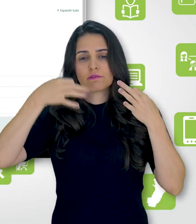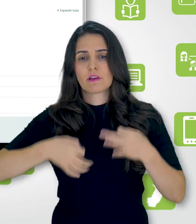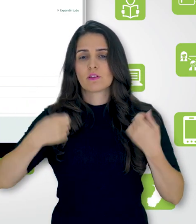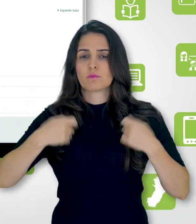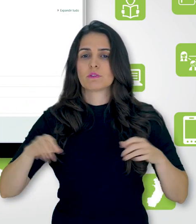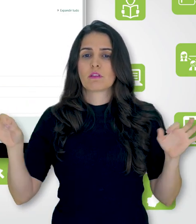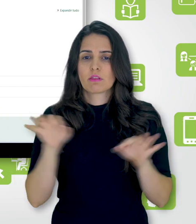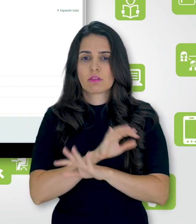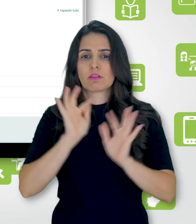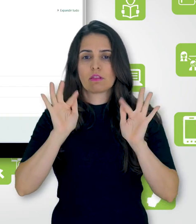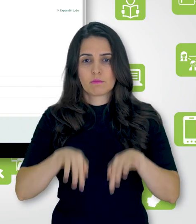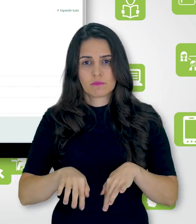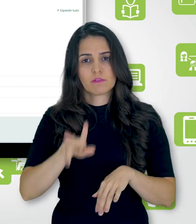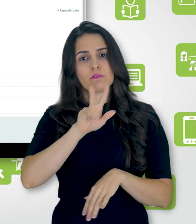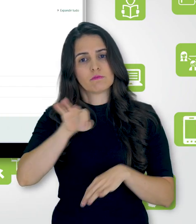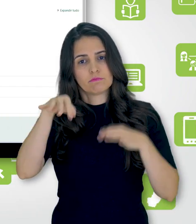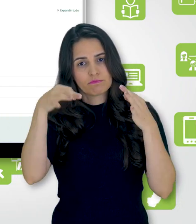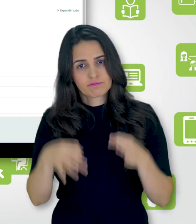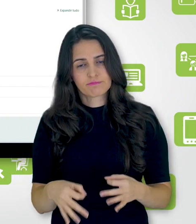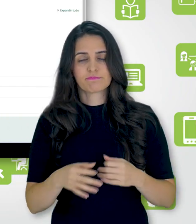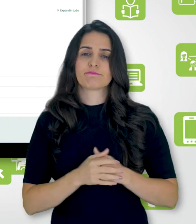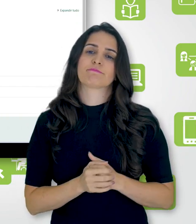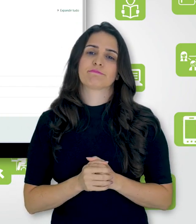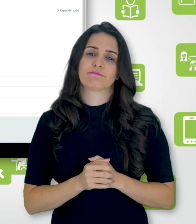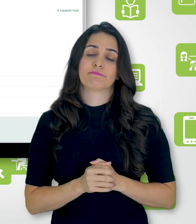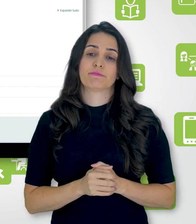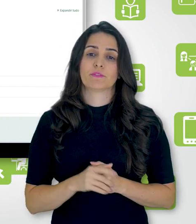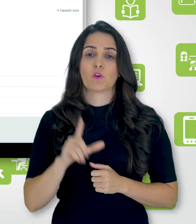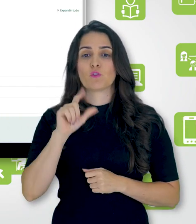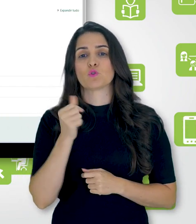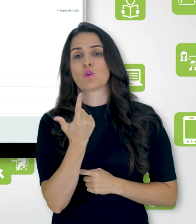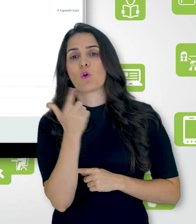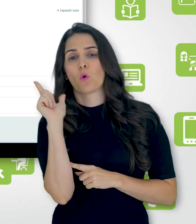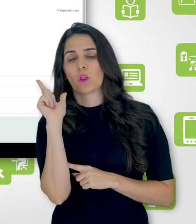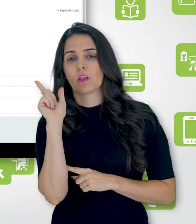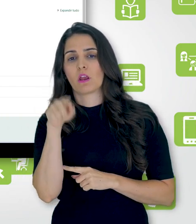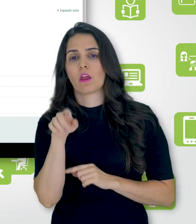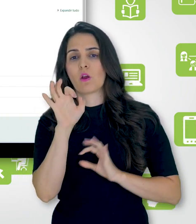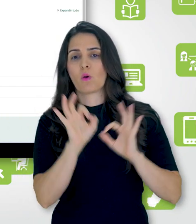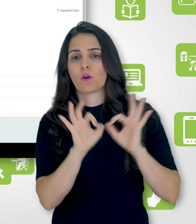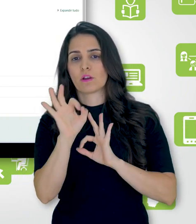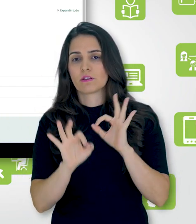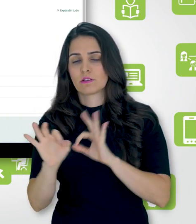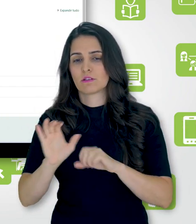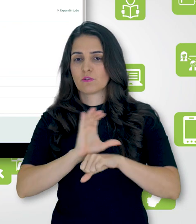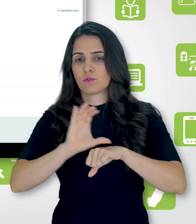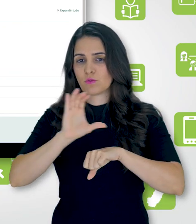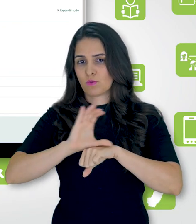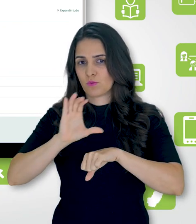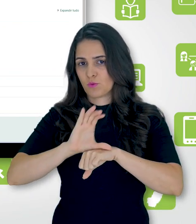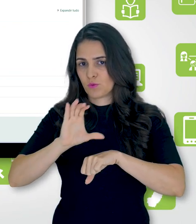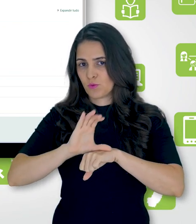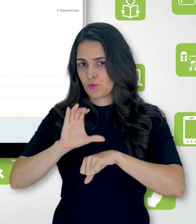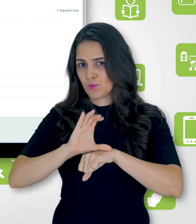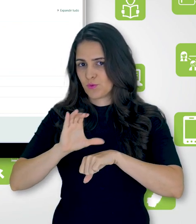de conclusão, iria funcionar. Então, eu vou optar pela outra opção, que é a ordenação no curso.